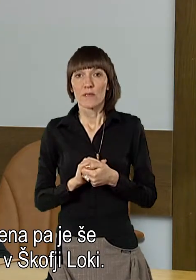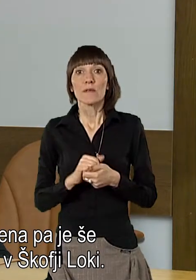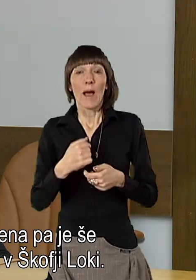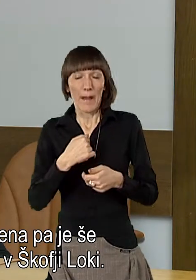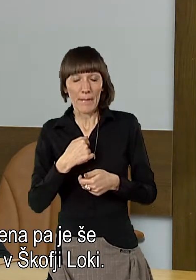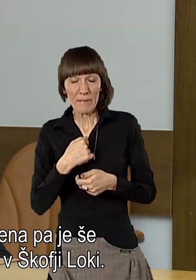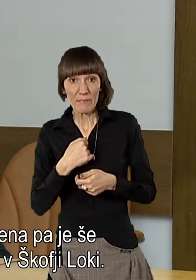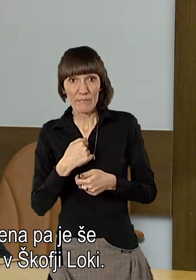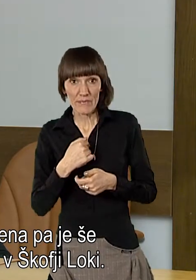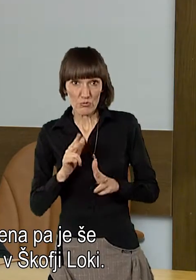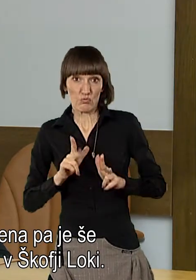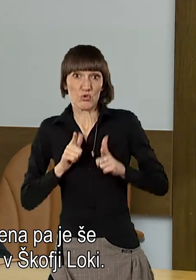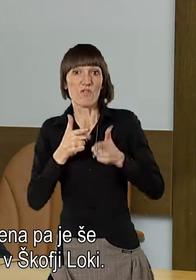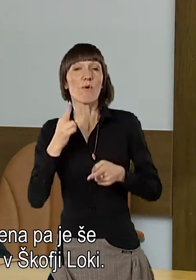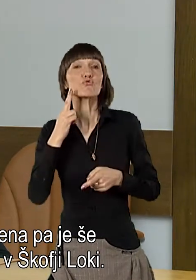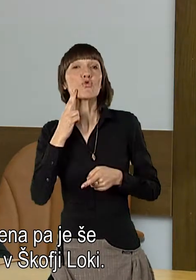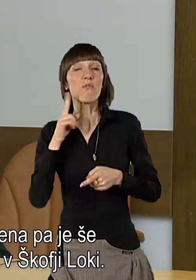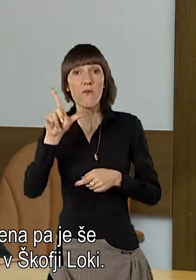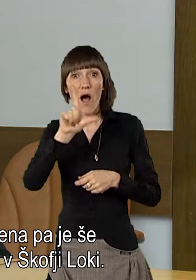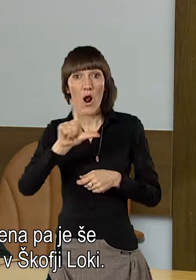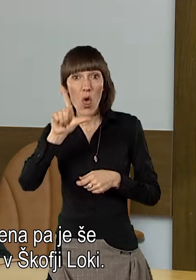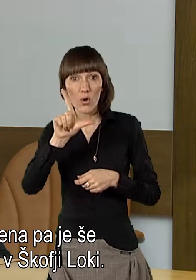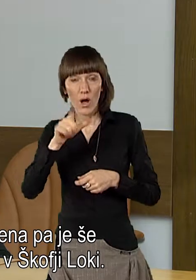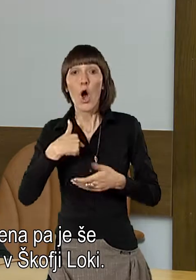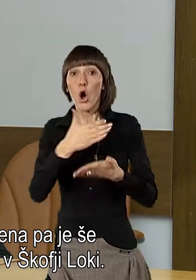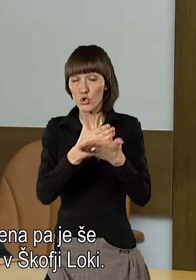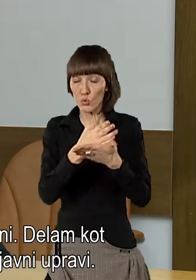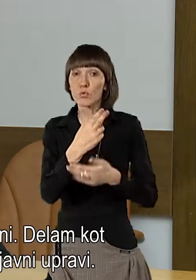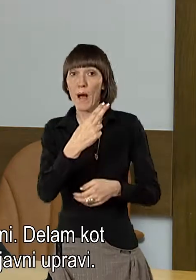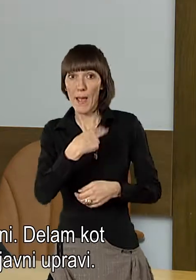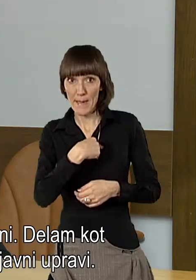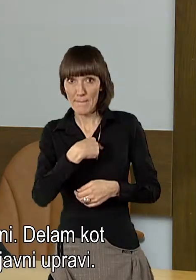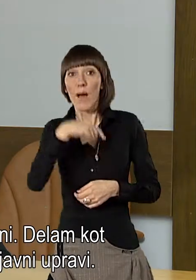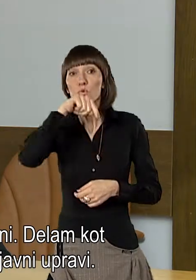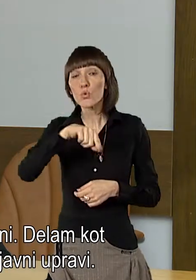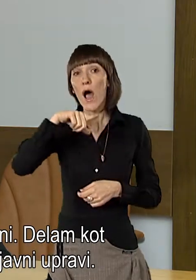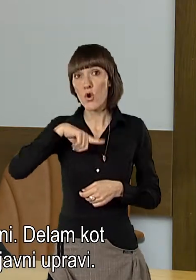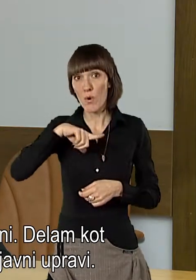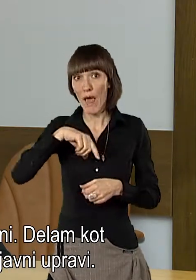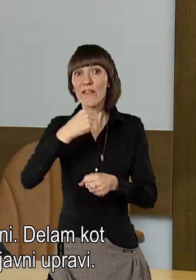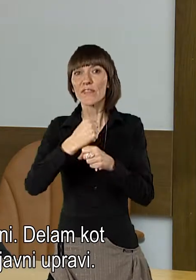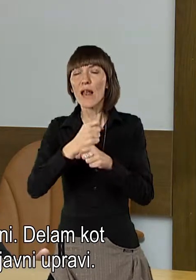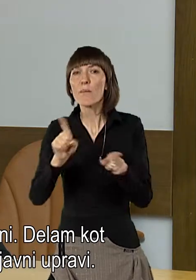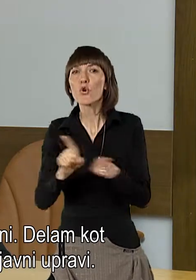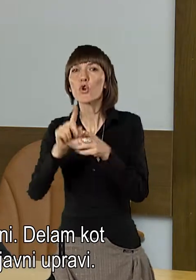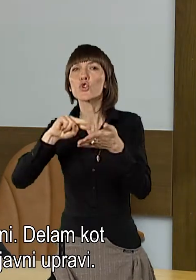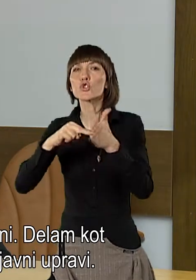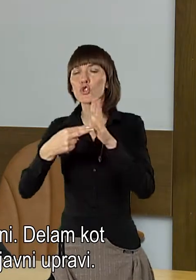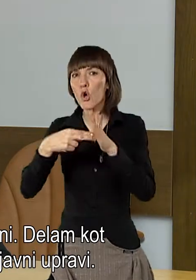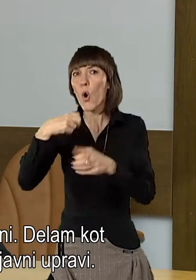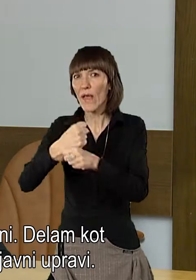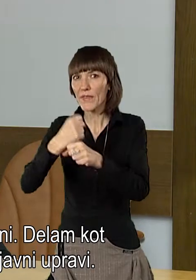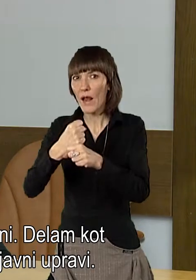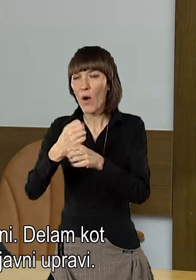Tako da živimo v škofelovki, imam službo v Ljubljani, delam kot crkovna